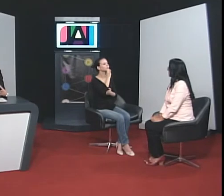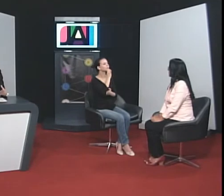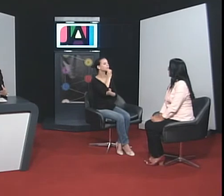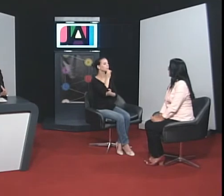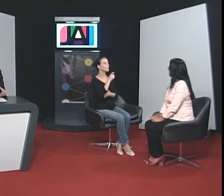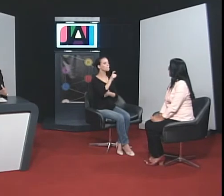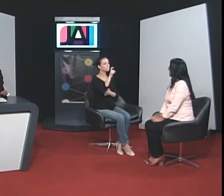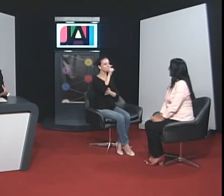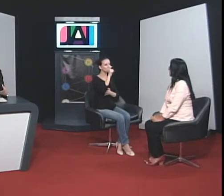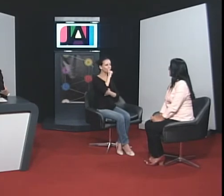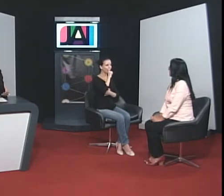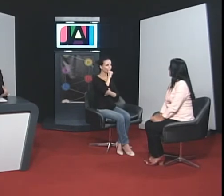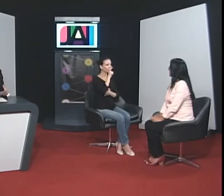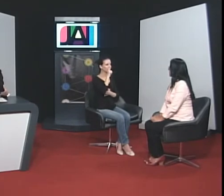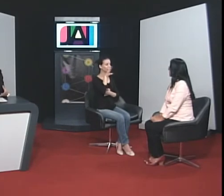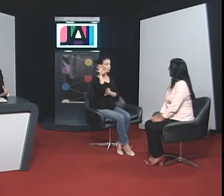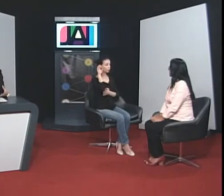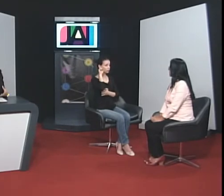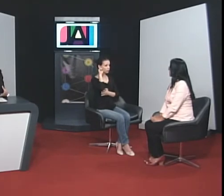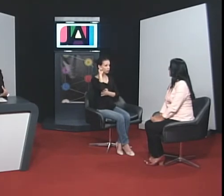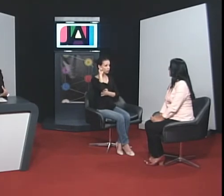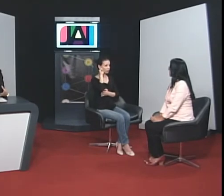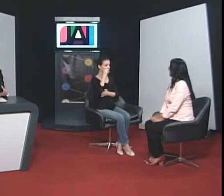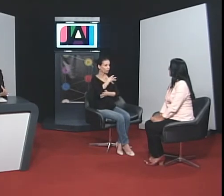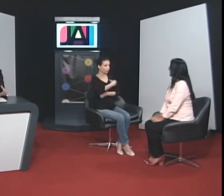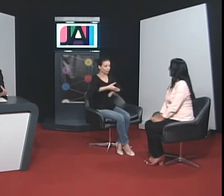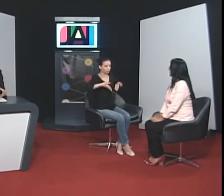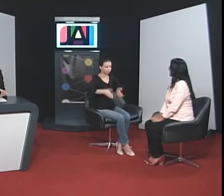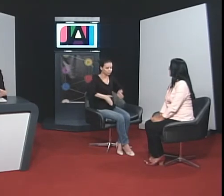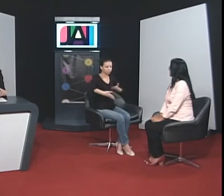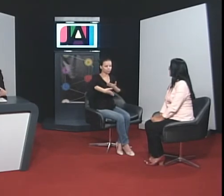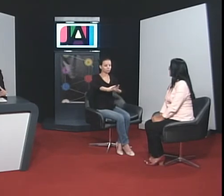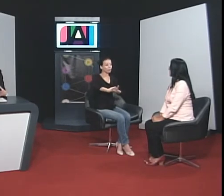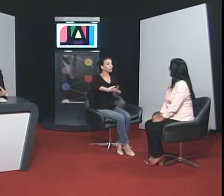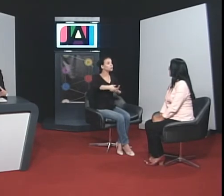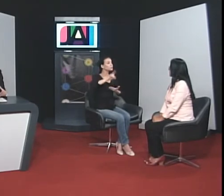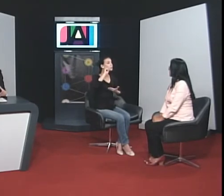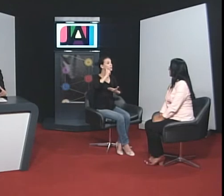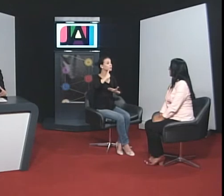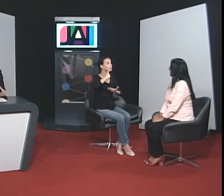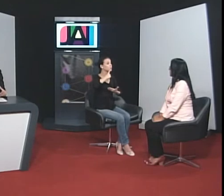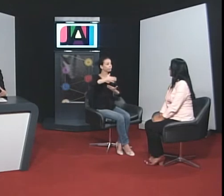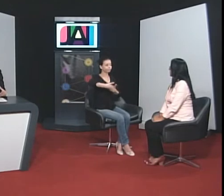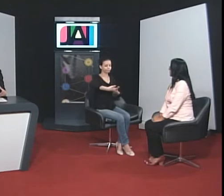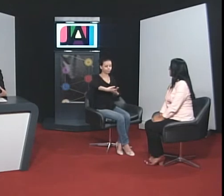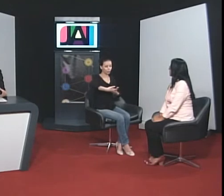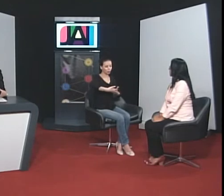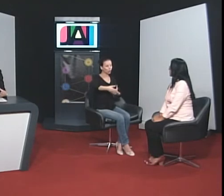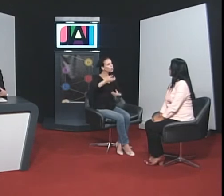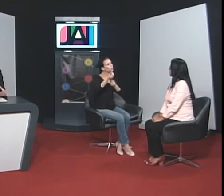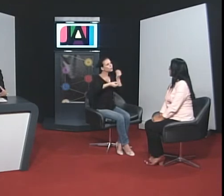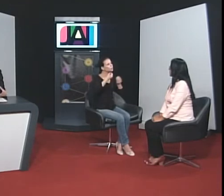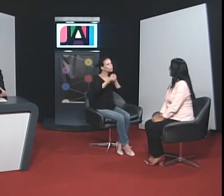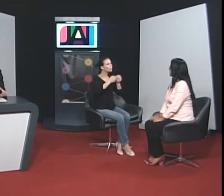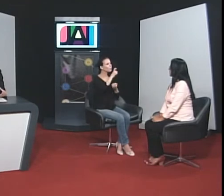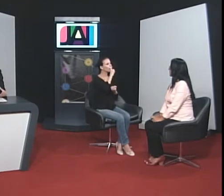que têm um filho que nasce surdo, digamos assim, como que esses pais fazem para aprender a linguagem de sinais?